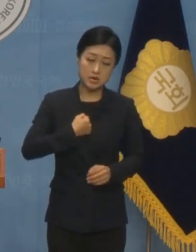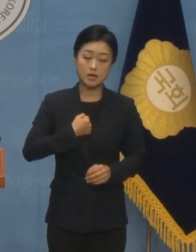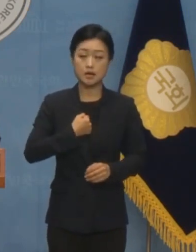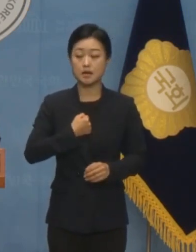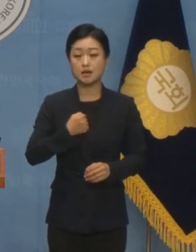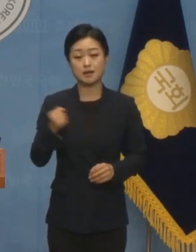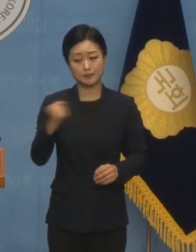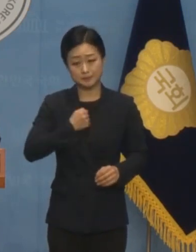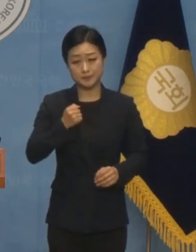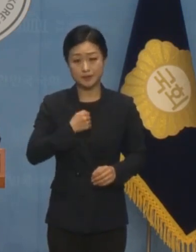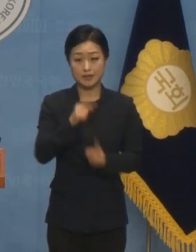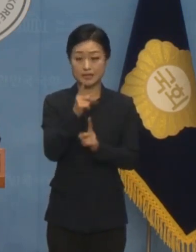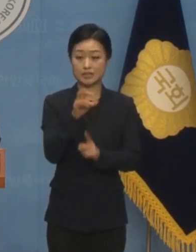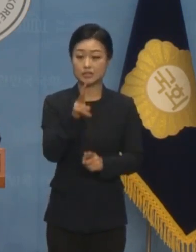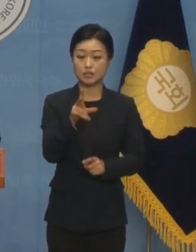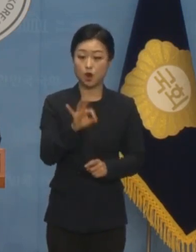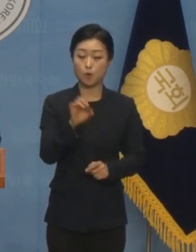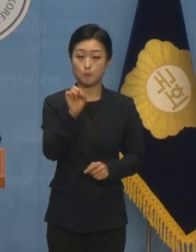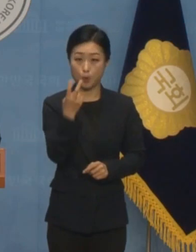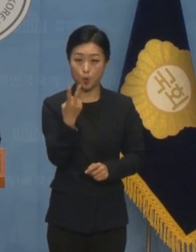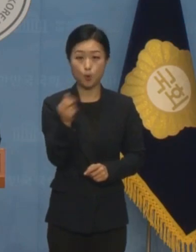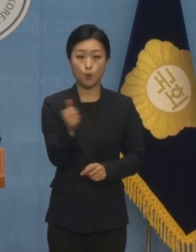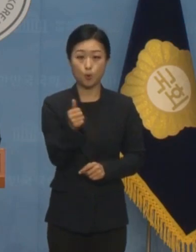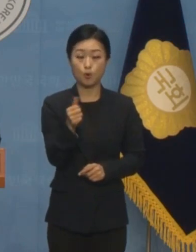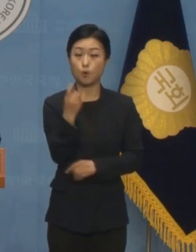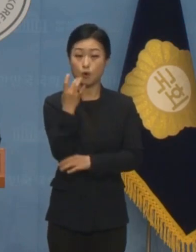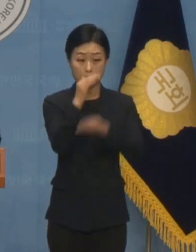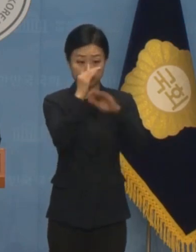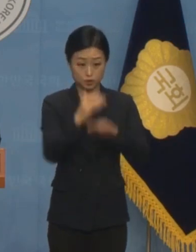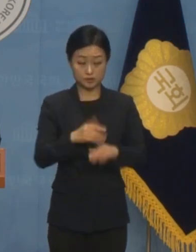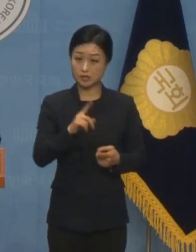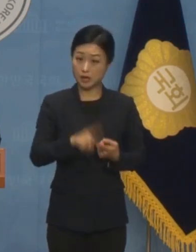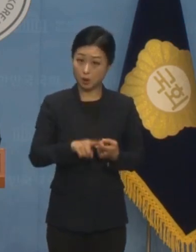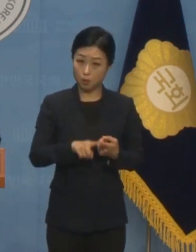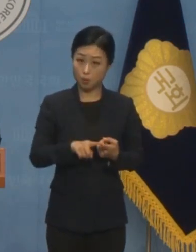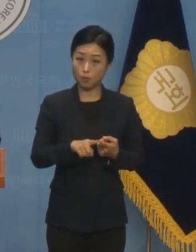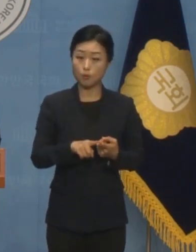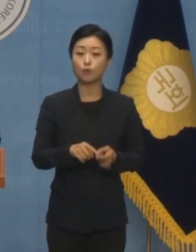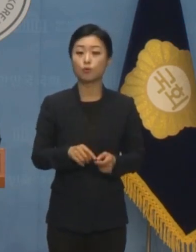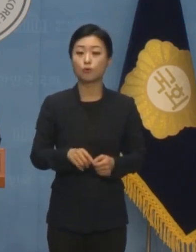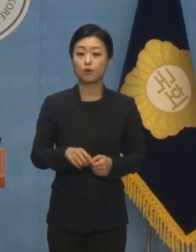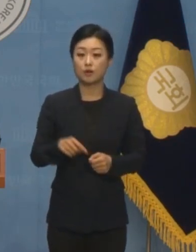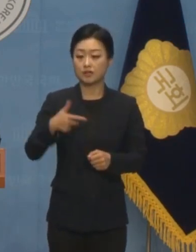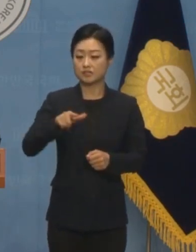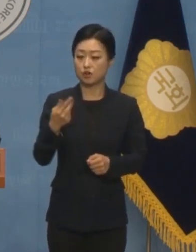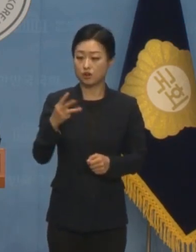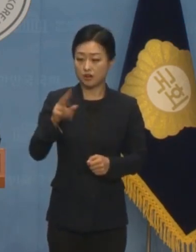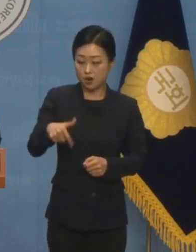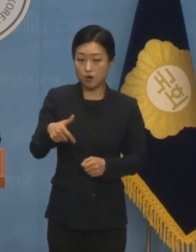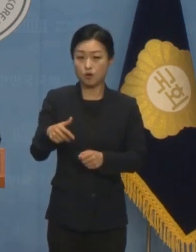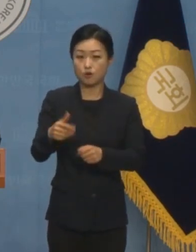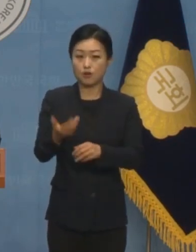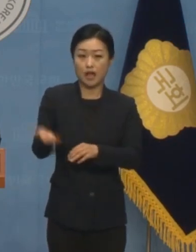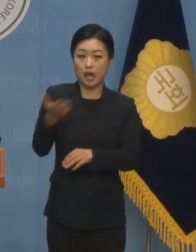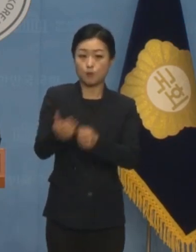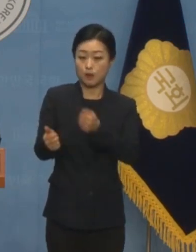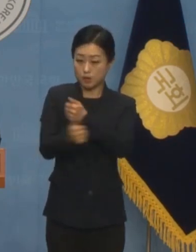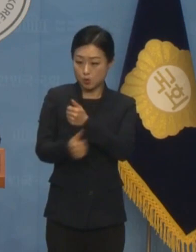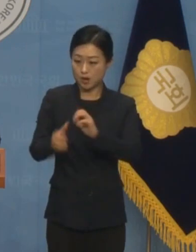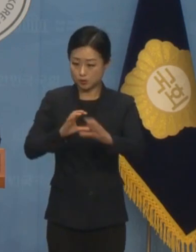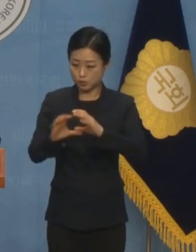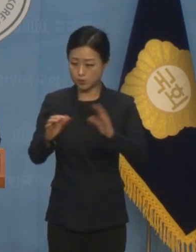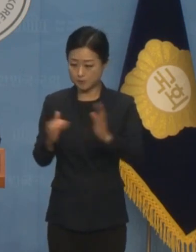이영표 해설위원은 원래 절차대로라면 기존에 있는 전력강화위원들과 소통을 하고 난